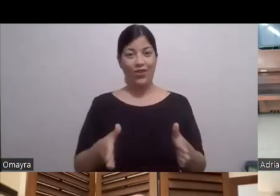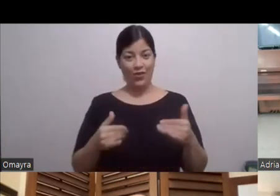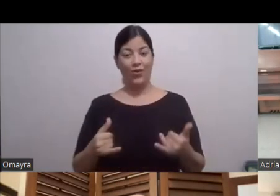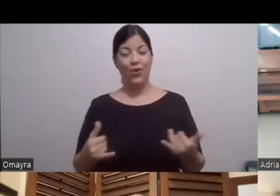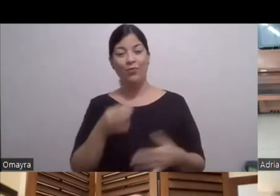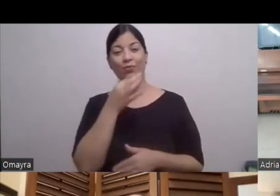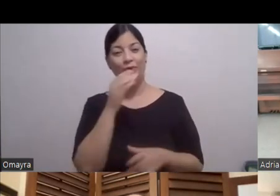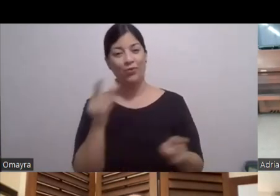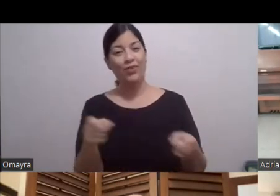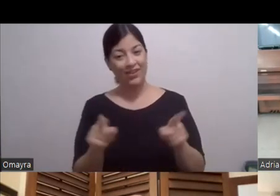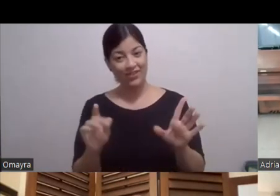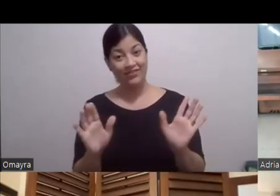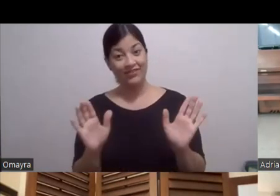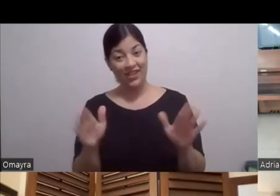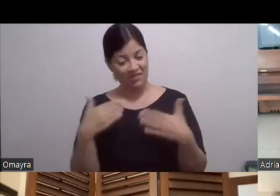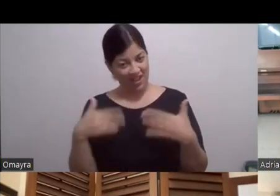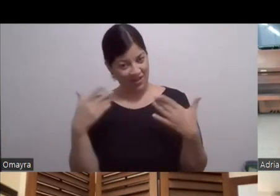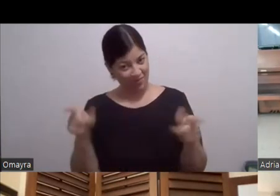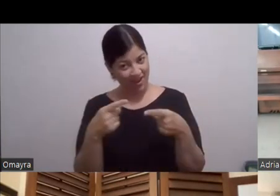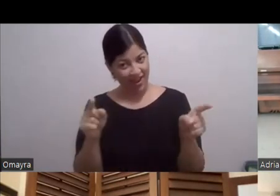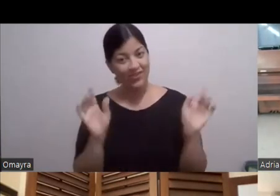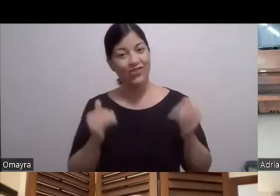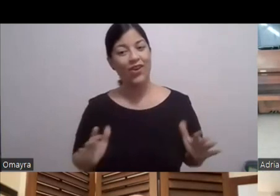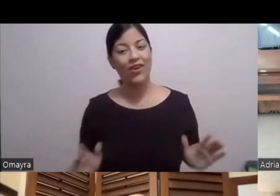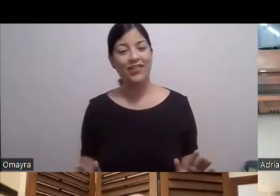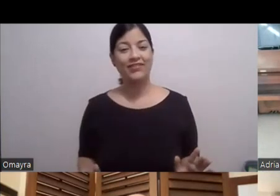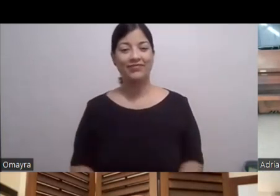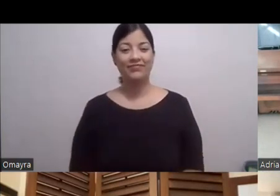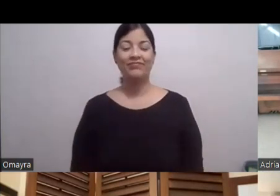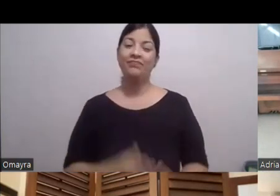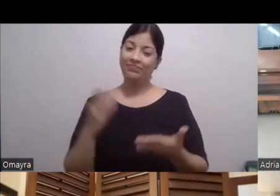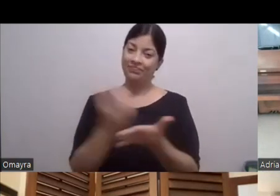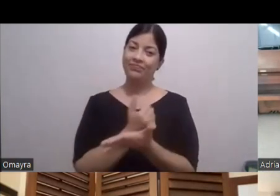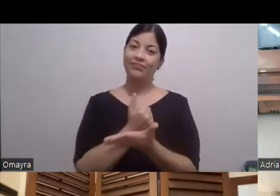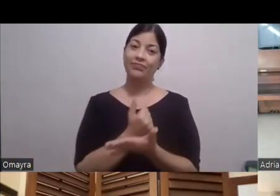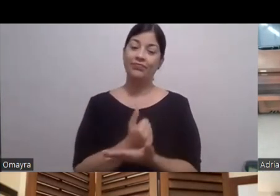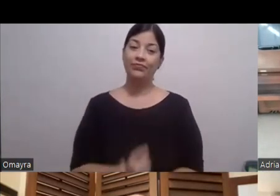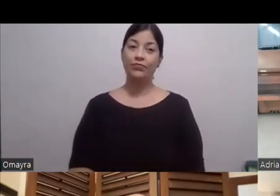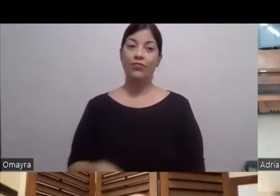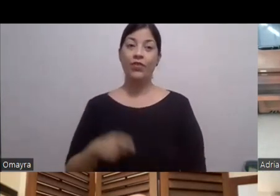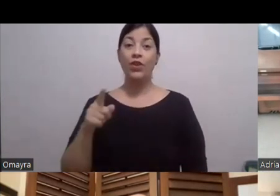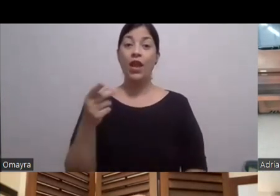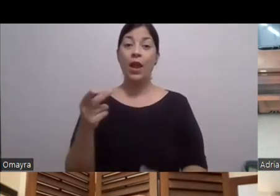Felicidades Así que Disculpe de una vez ¿Verdad? Sí, claro Tú estás en el programa 535